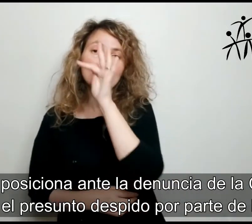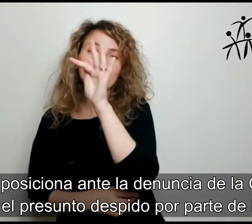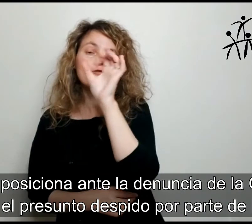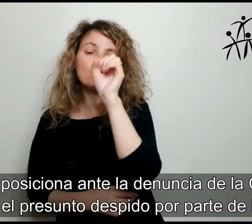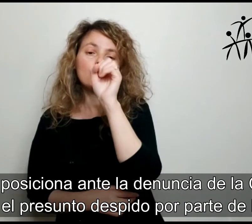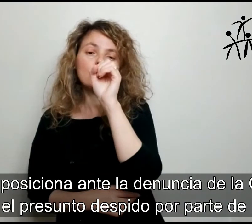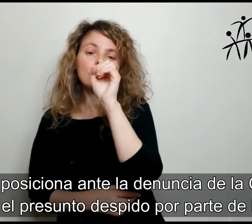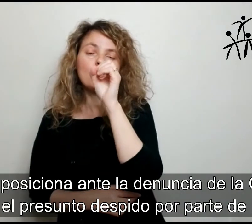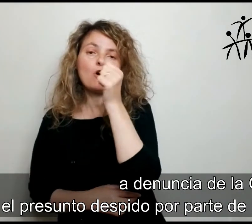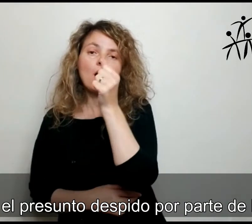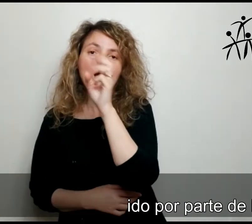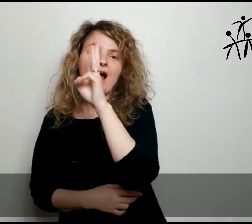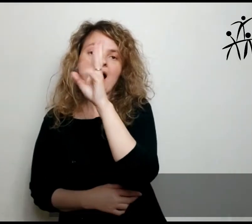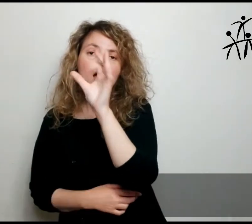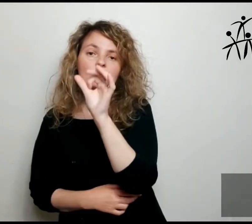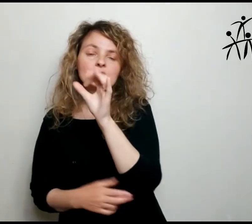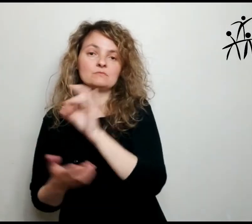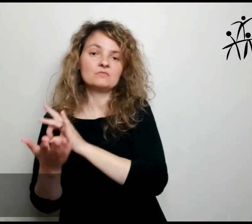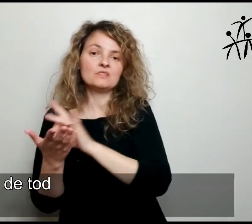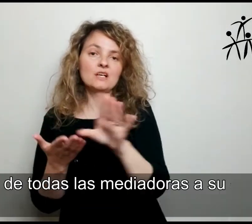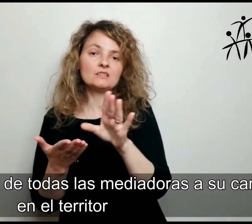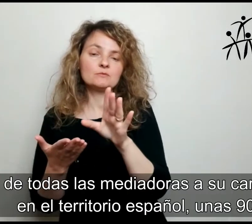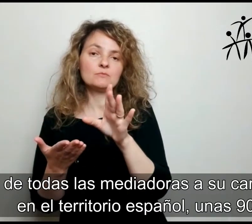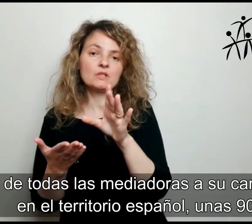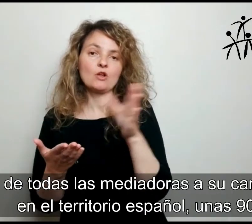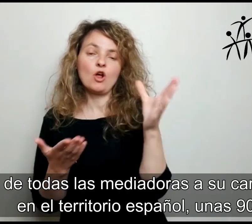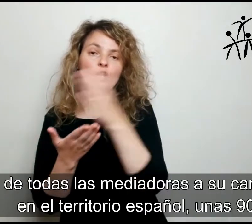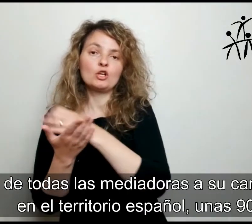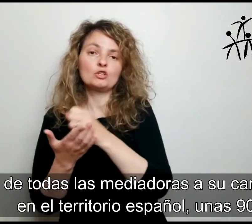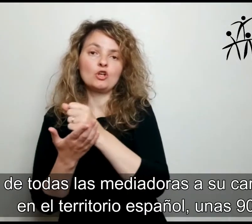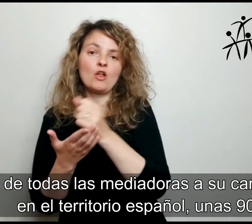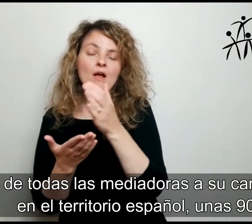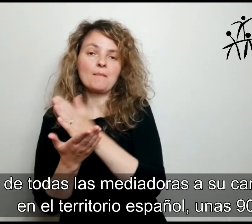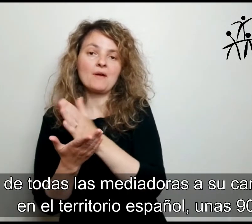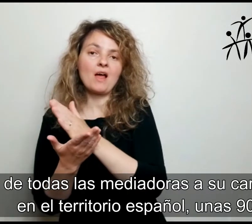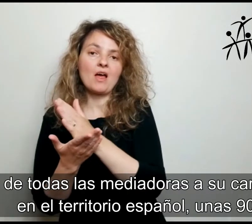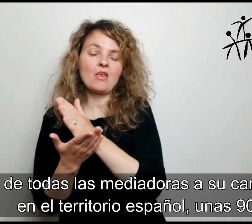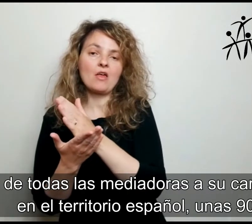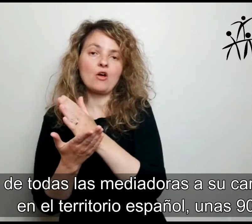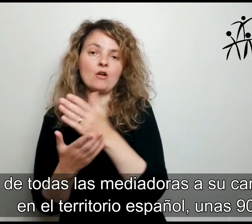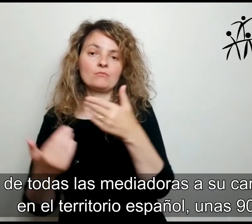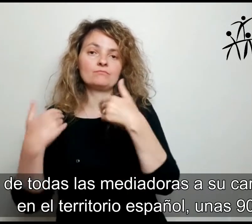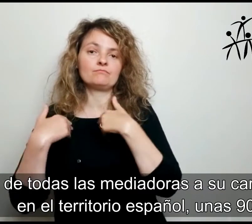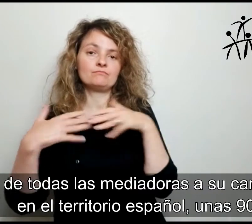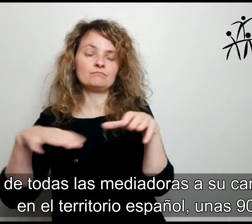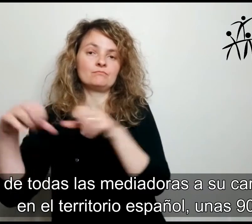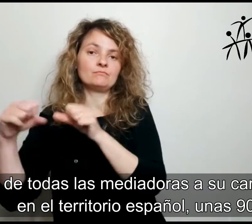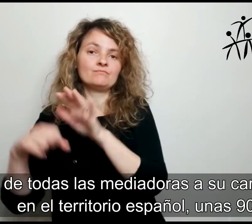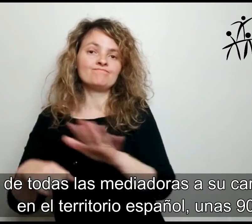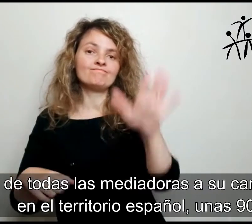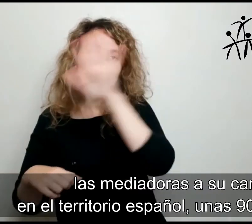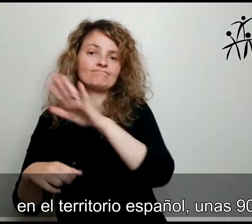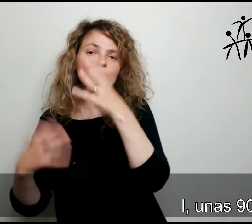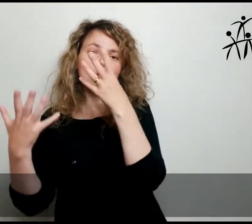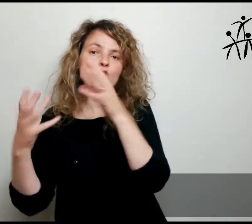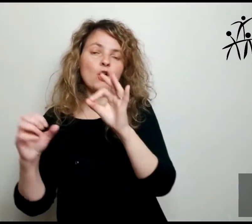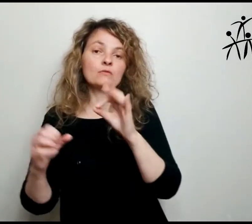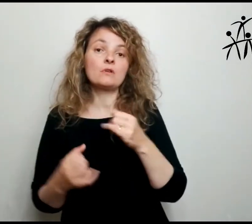FOAPS de todas las mediadoras a su cargo en el territorio español, unas 90, en una acción que dejaría sin